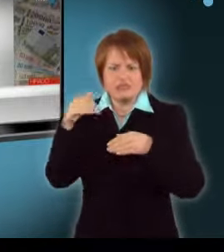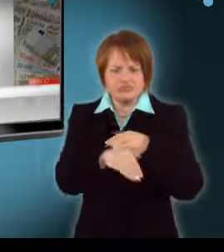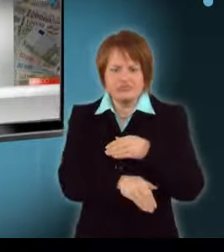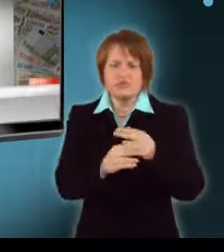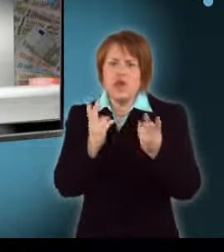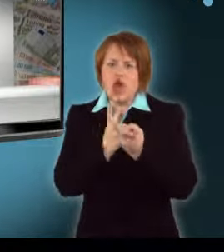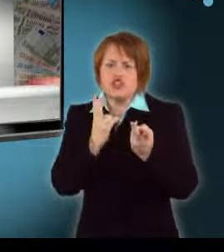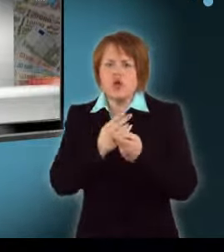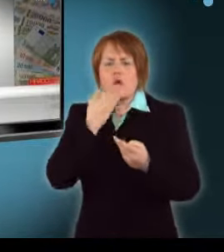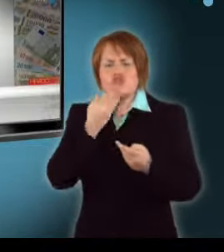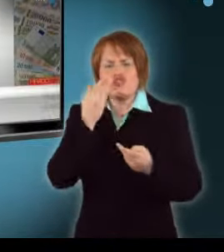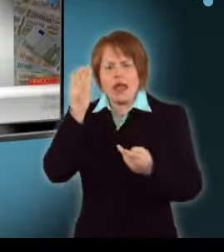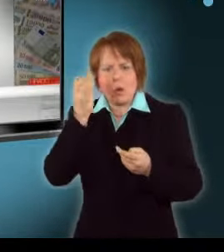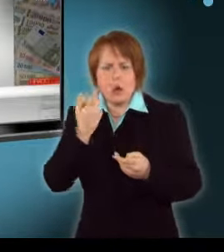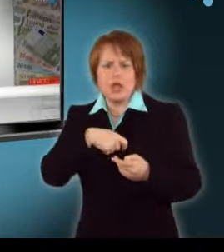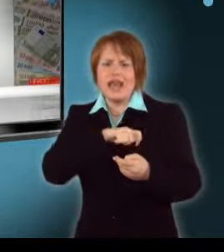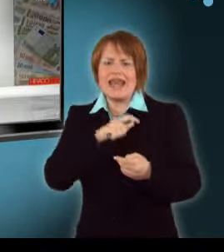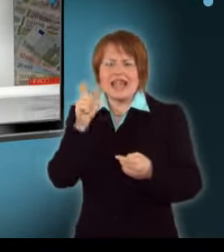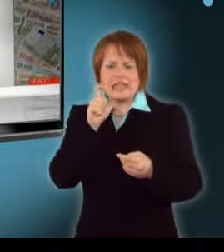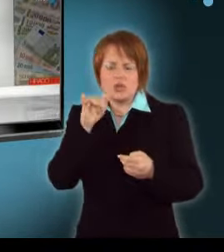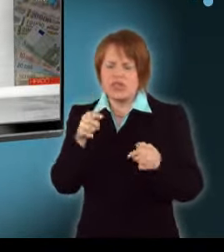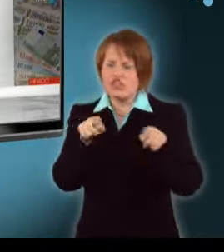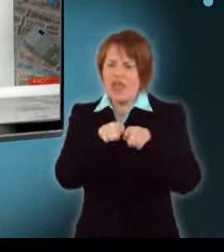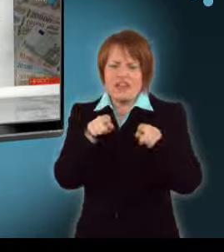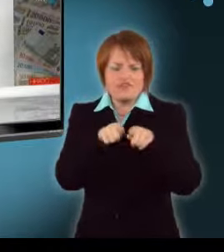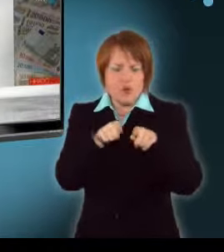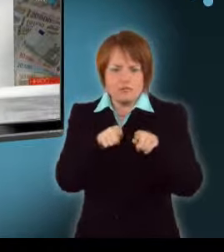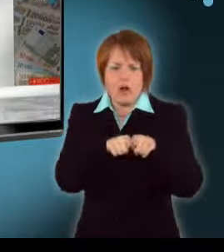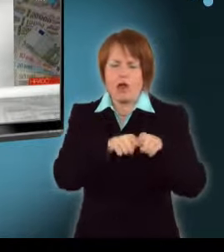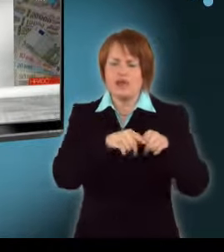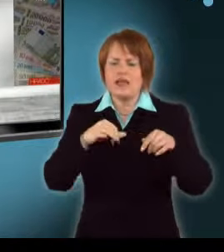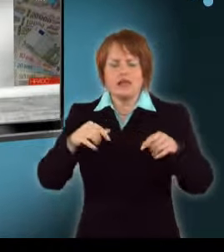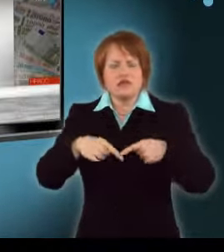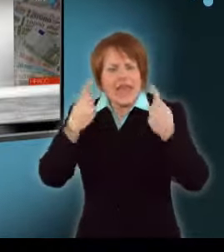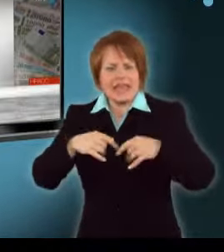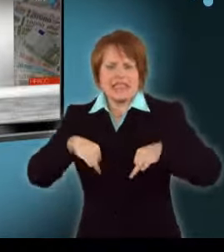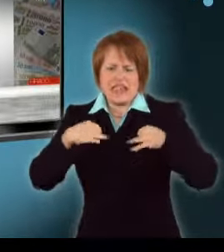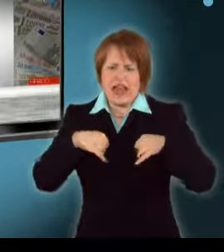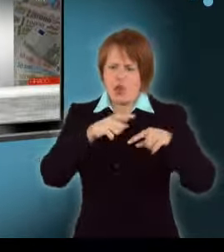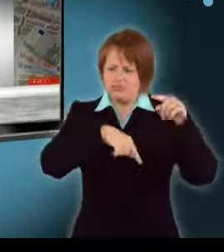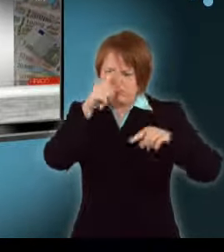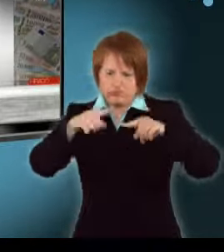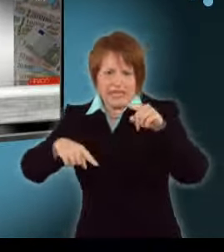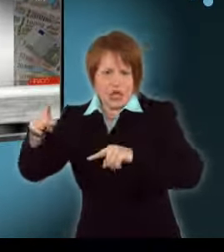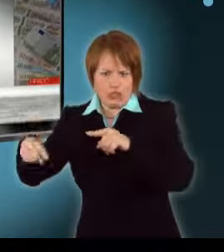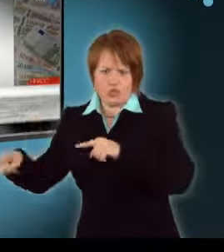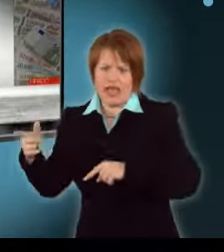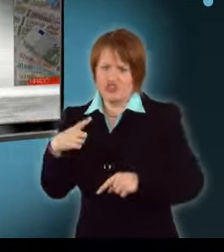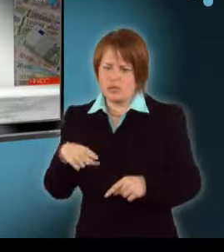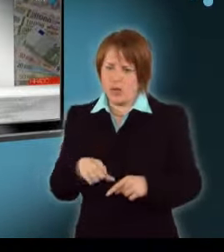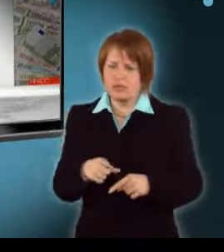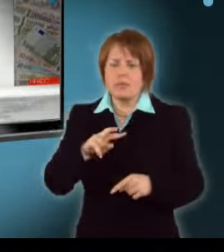térségbeli devizákkal, vagyis a lengyel zlotyival és a cseh koronával együtt egész dél előtt jelentősen ingadozás jellemezte.